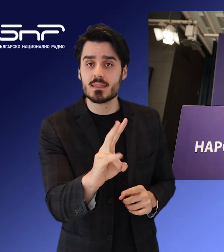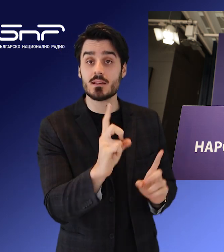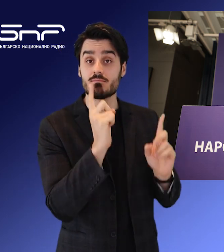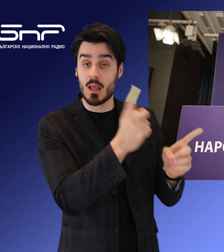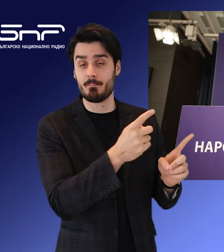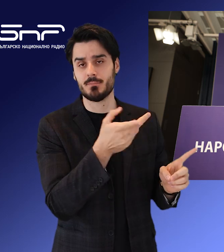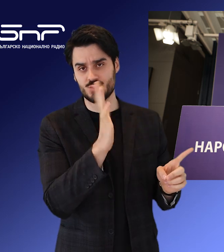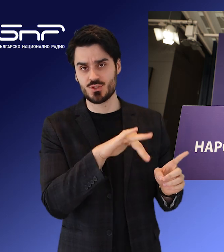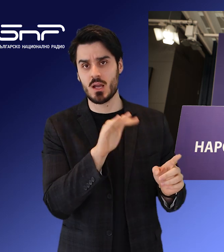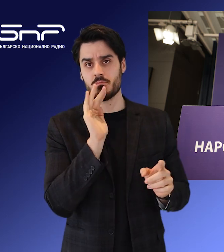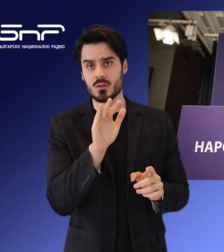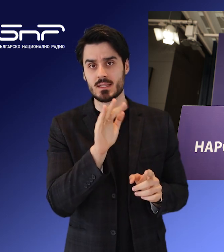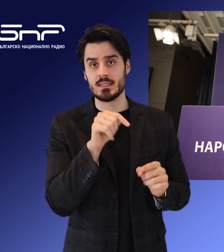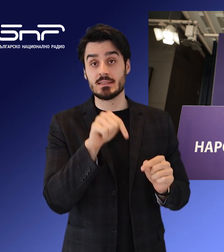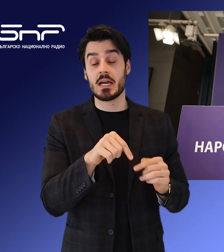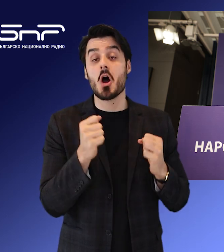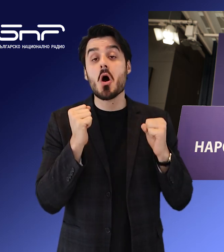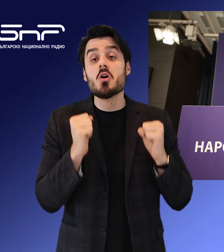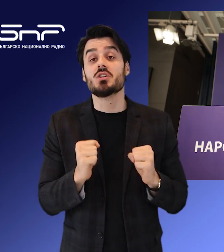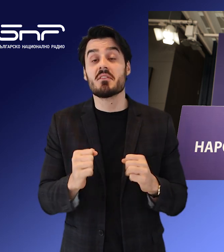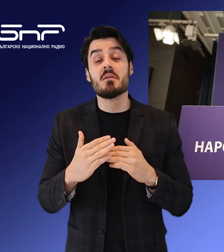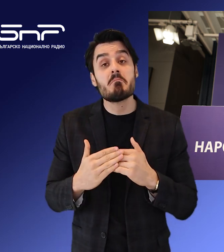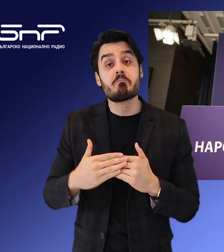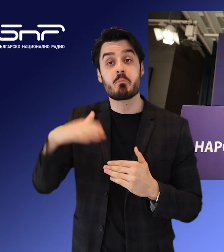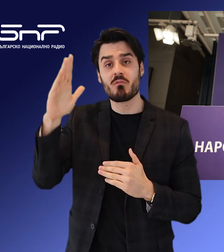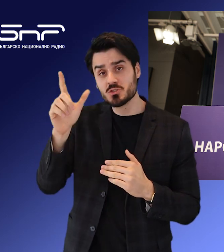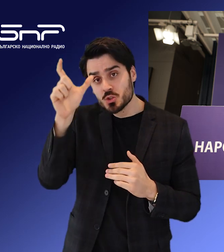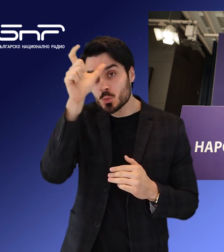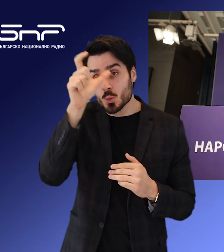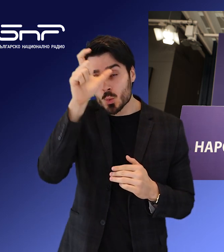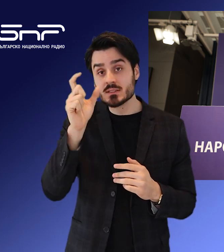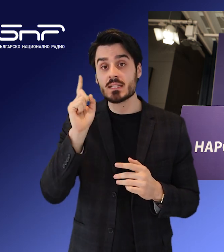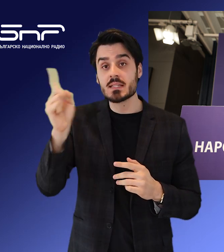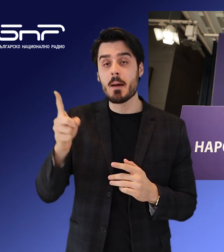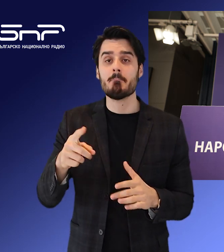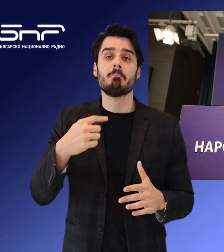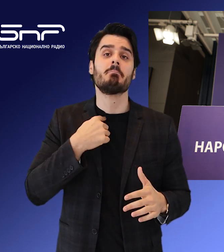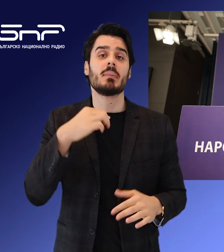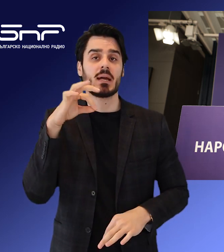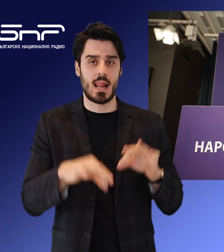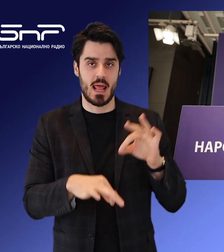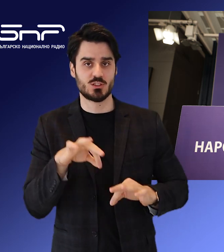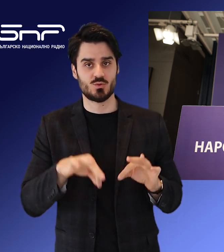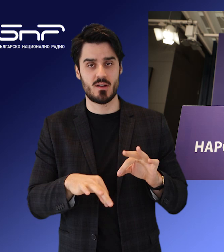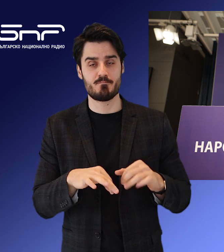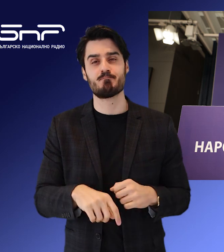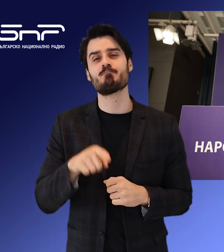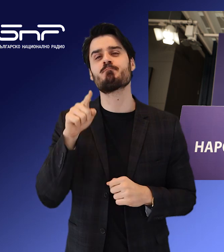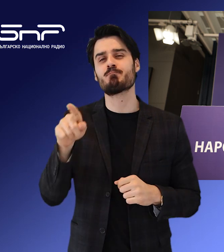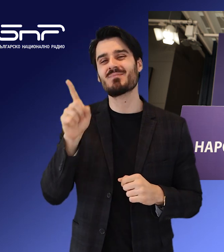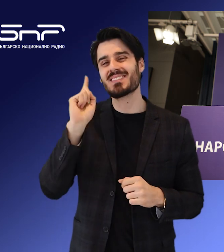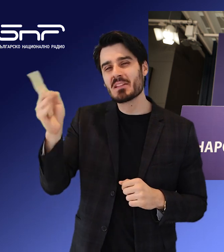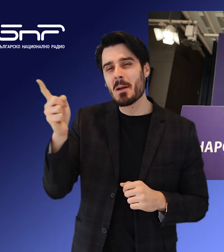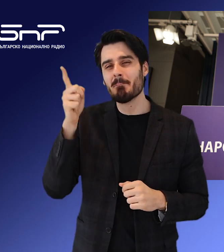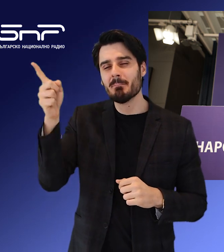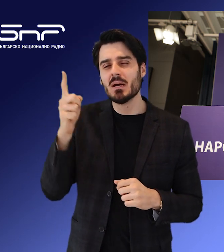изселническите дружества очакват повече избиратели да отидат до урните в Турция тази неделя. Ръководителя на Дружеството за култура и